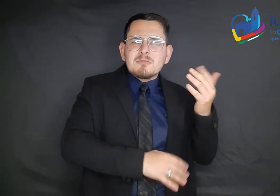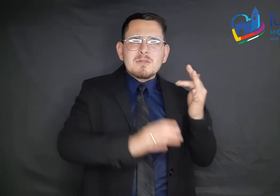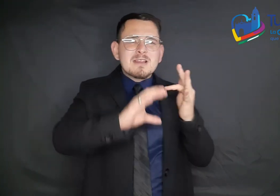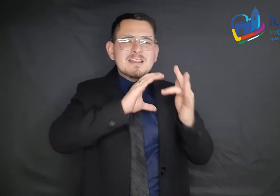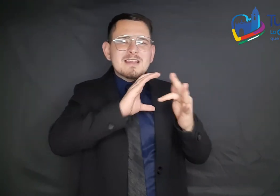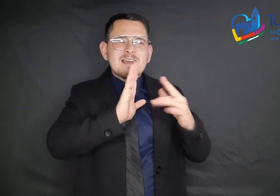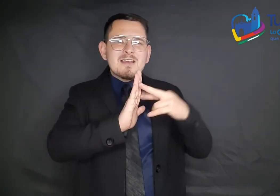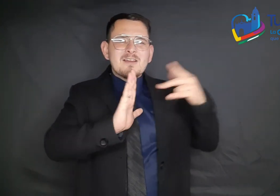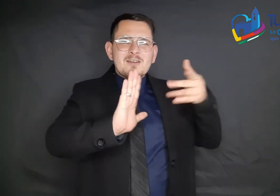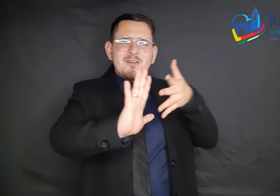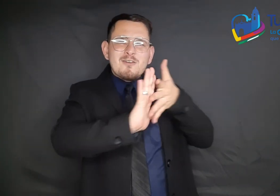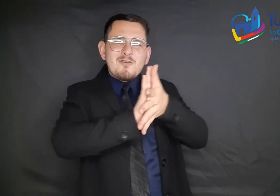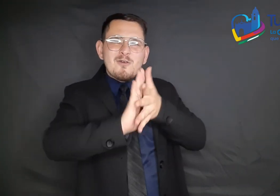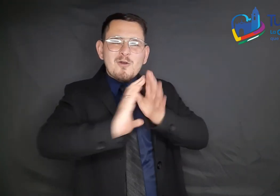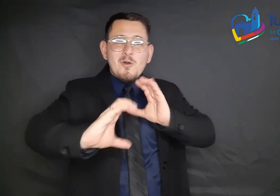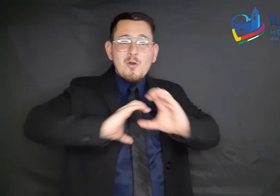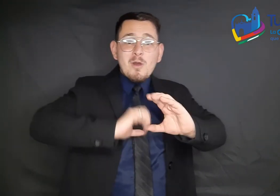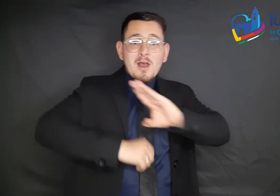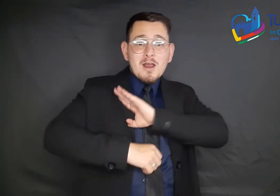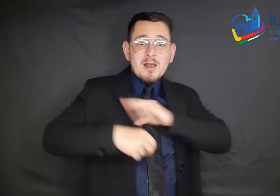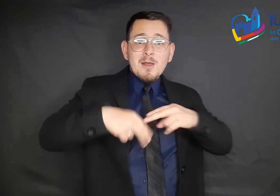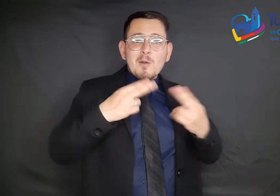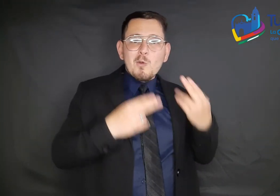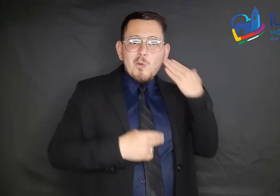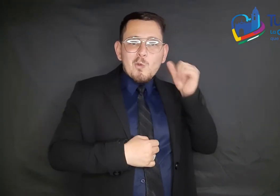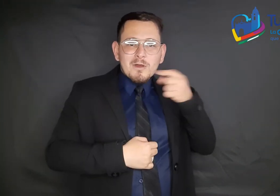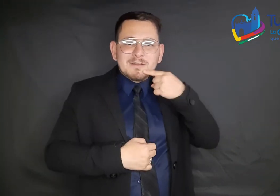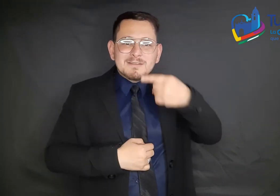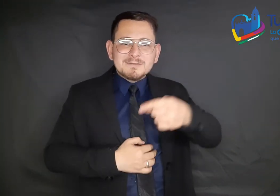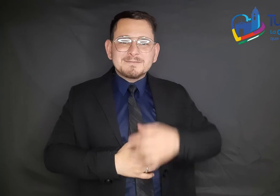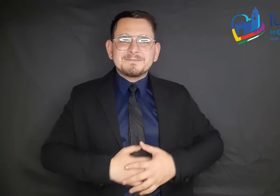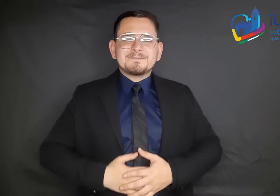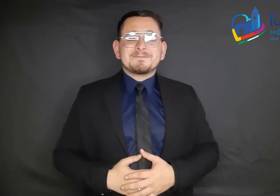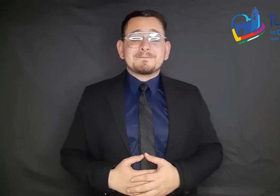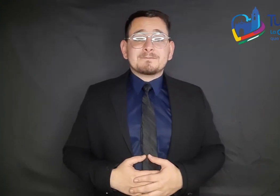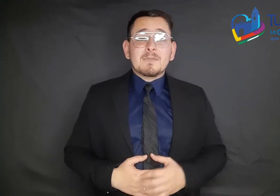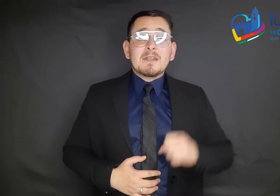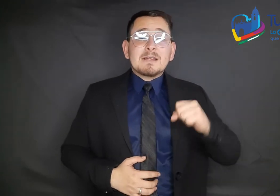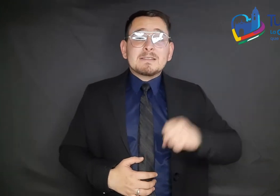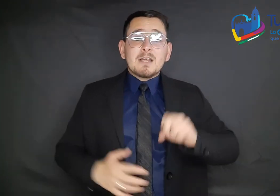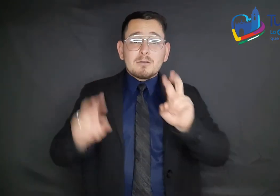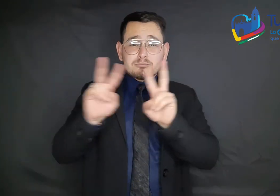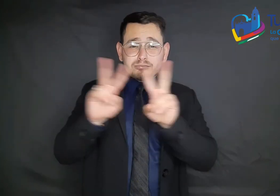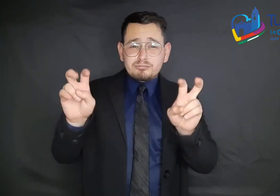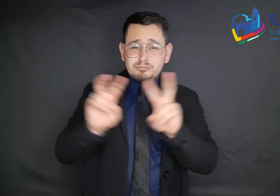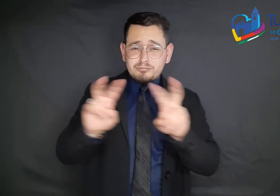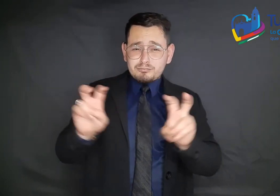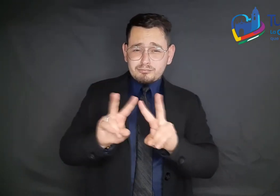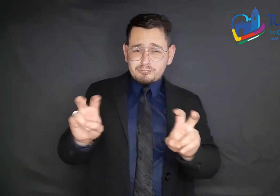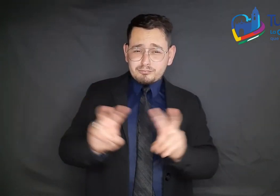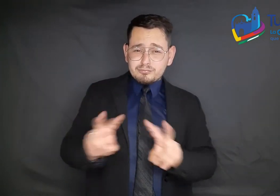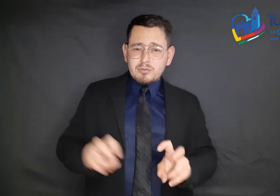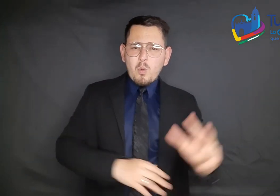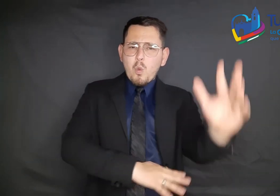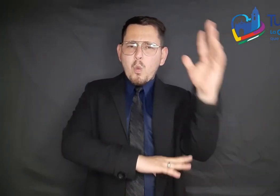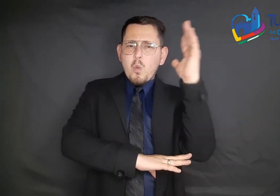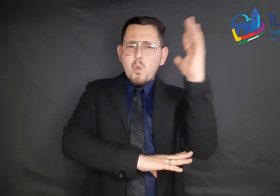TICS y Gobierno Digital de Tunja. Varias temáticas fueron programadas a lo largo del día, las cuales tienen la orientación